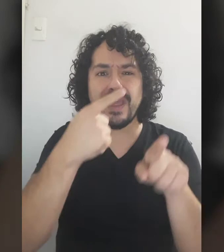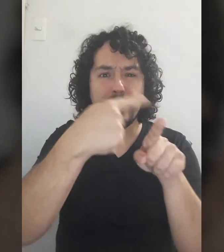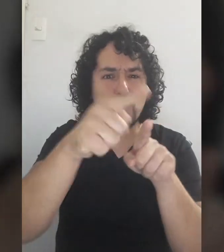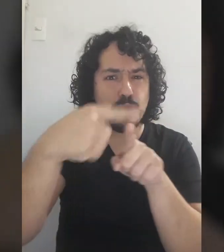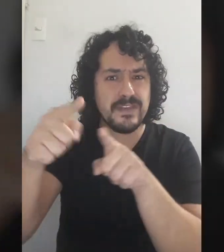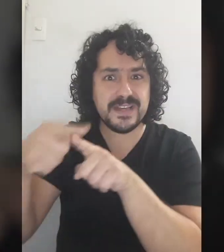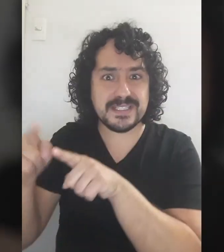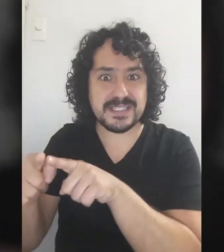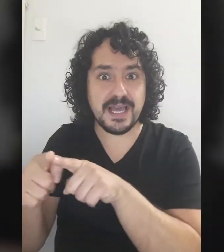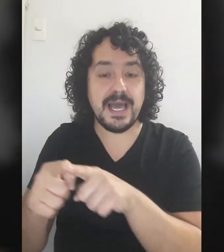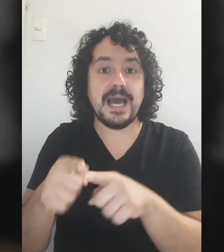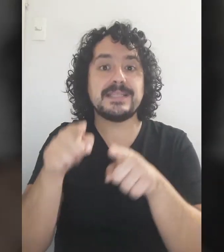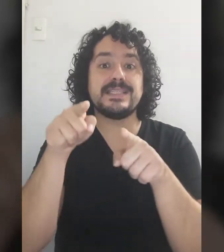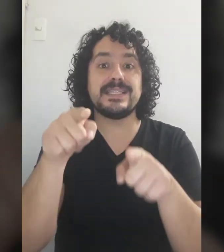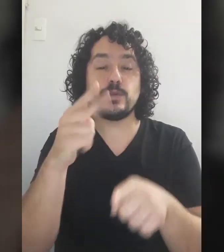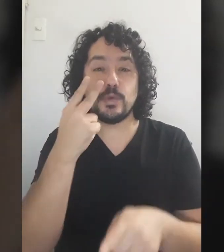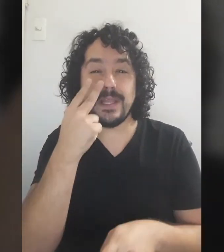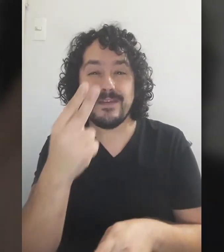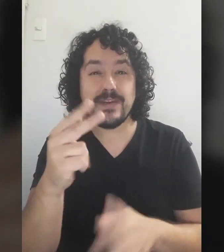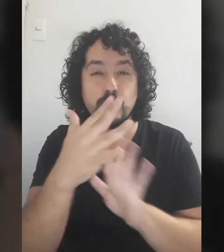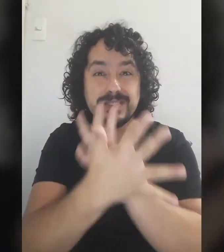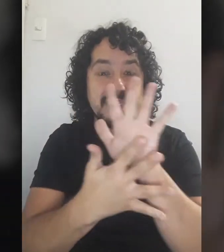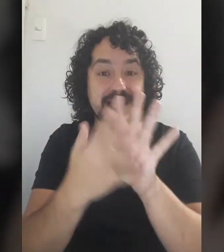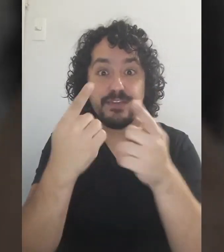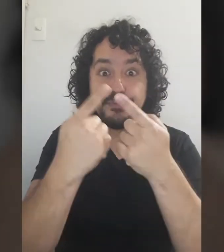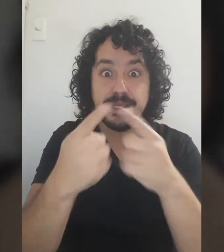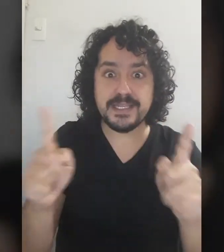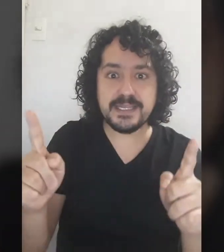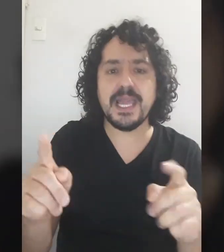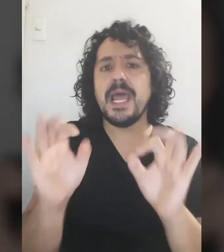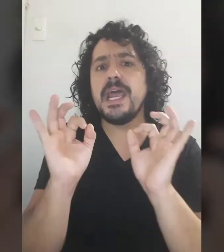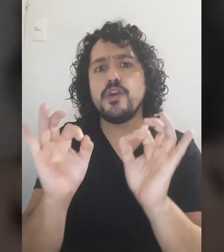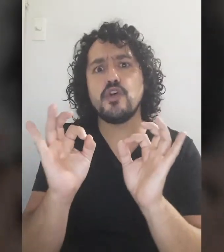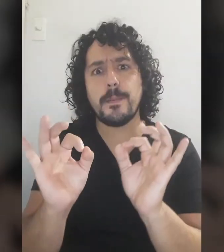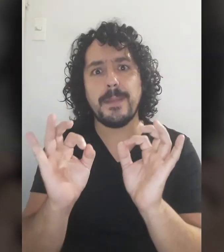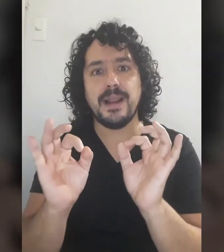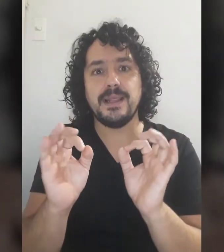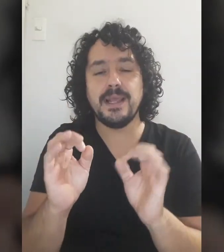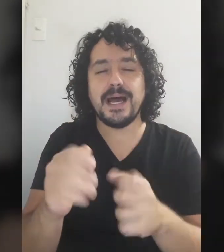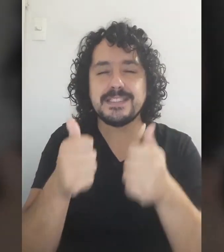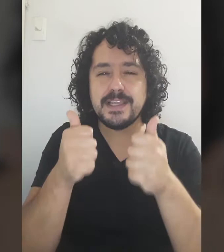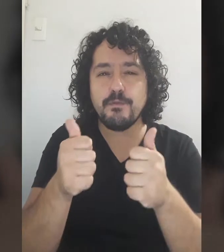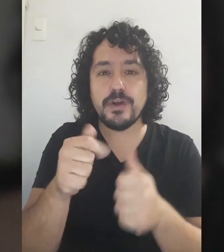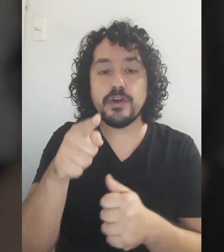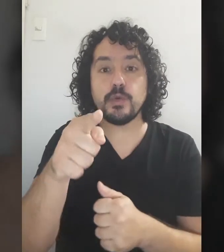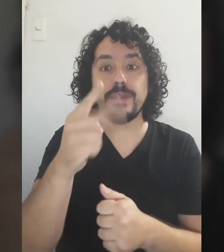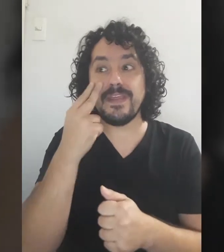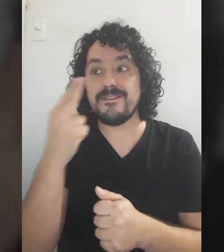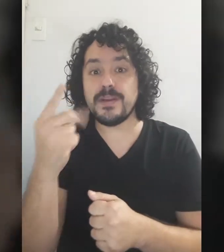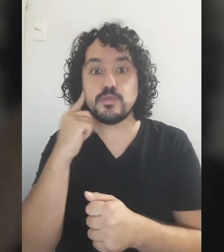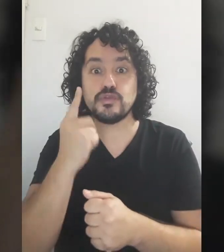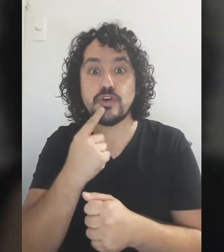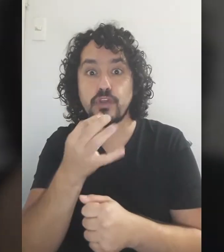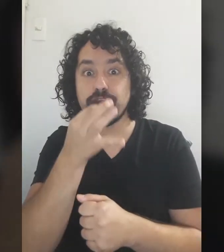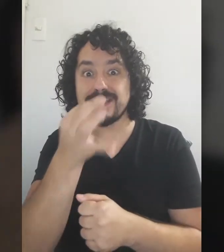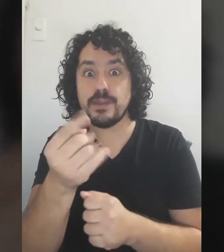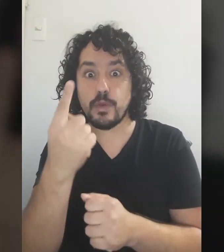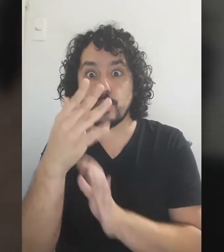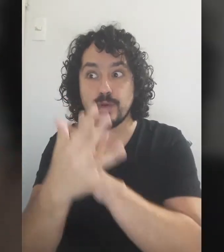es muy diversa Así que si ustedes ven una escena diferente es normal Así que bueno que ustedes ven un sordo diciendo con una